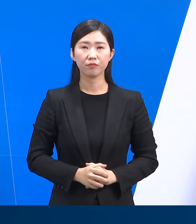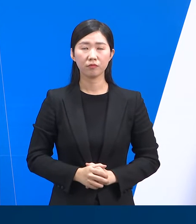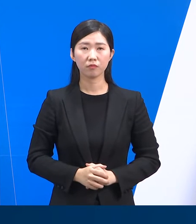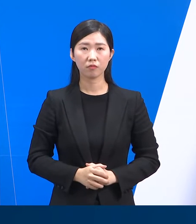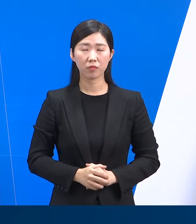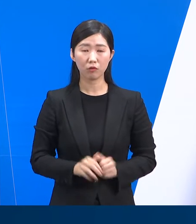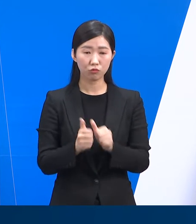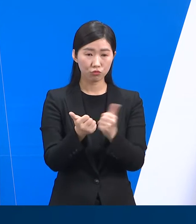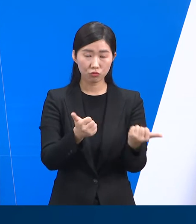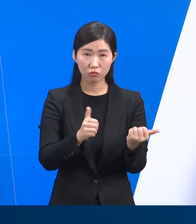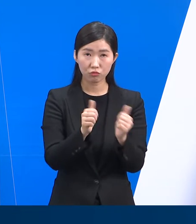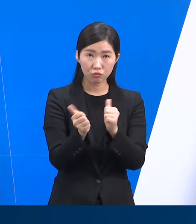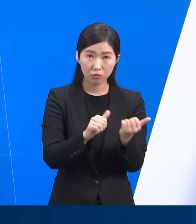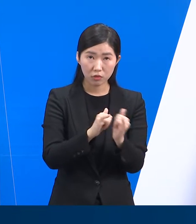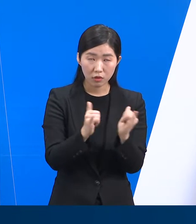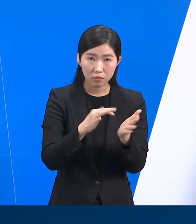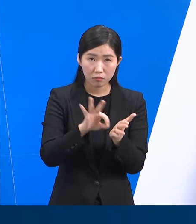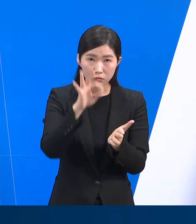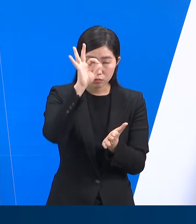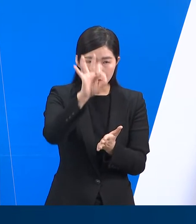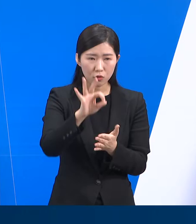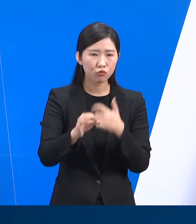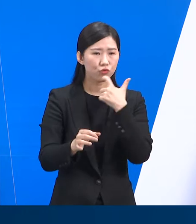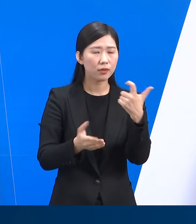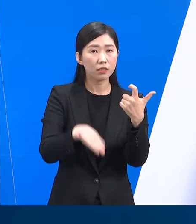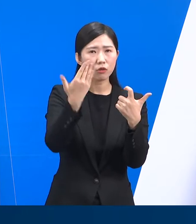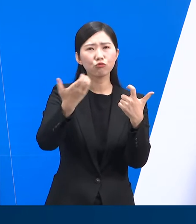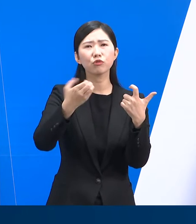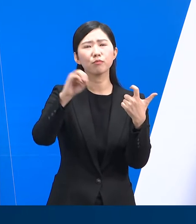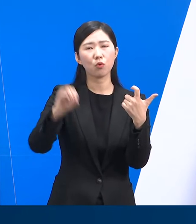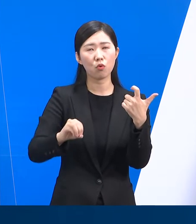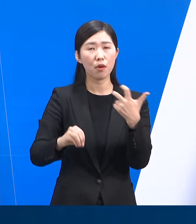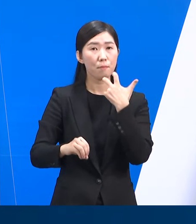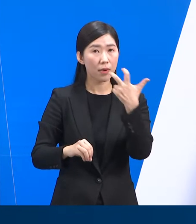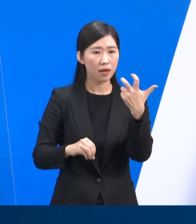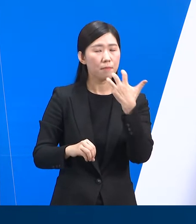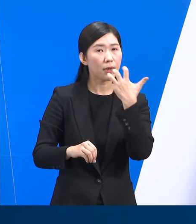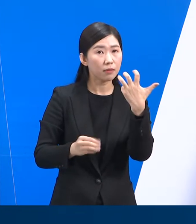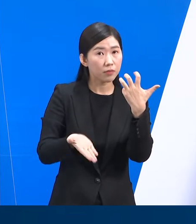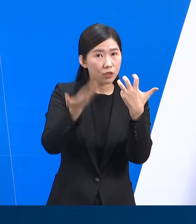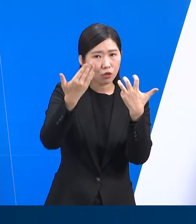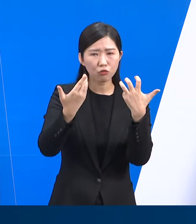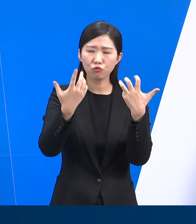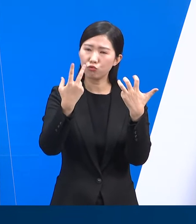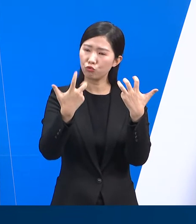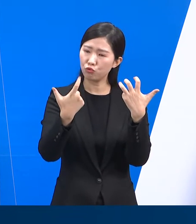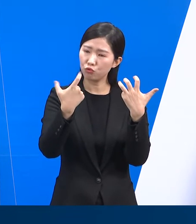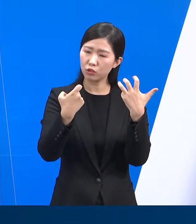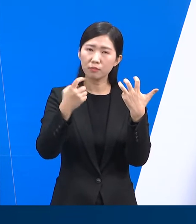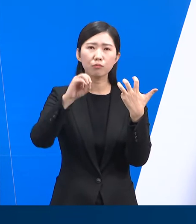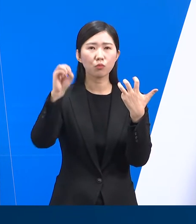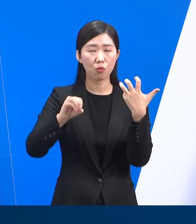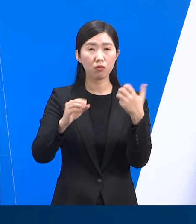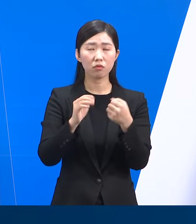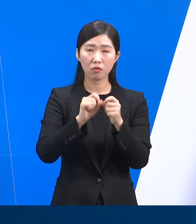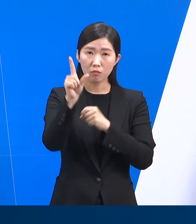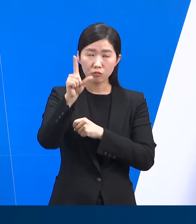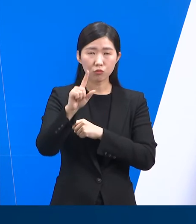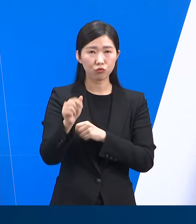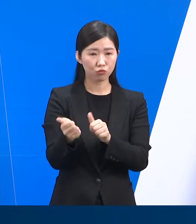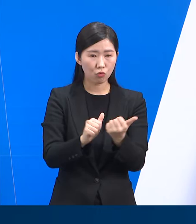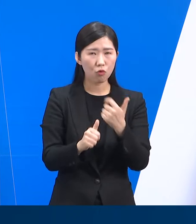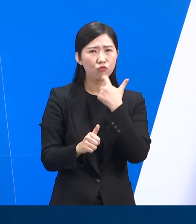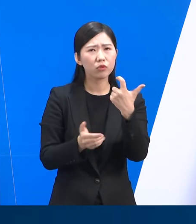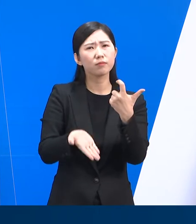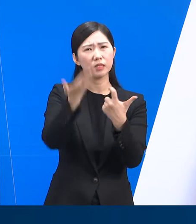사망자 분포를 보면 60세 이상이 90% 80세 이상이 66%를 차지하는 등 대부분의 사망자가 고령층에서